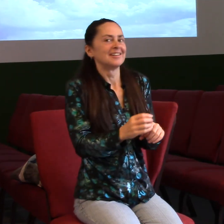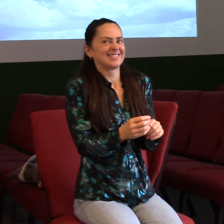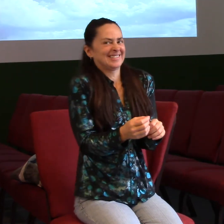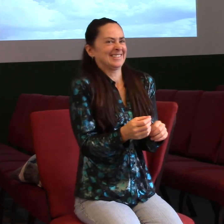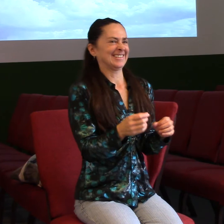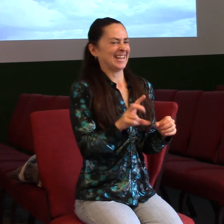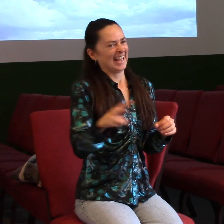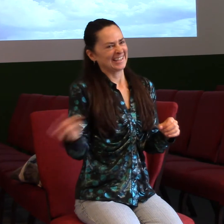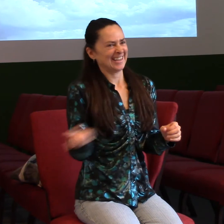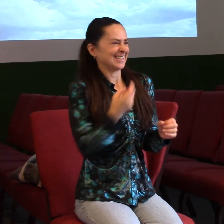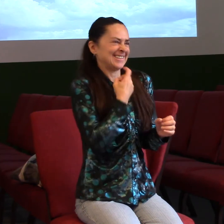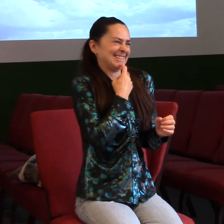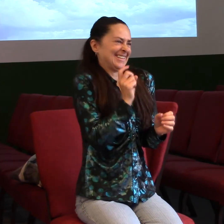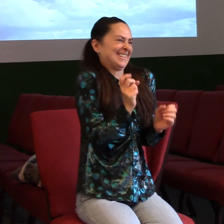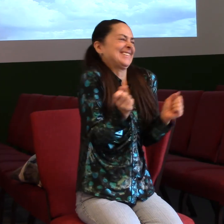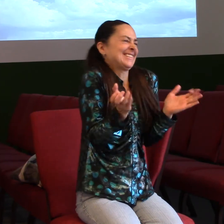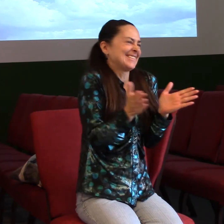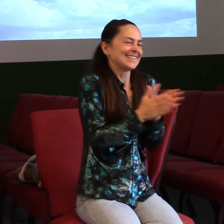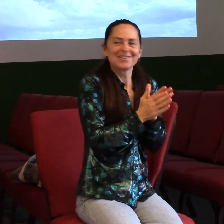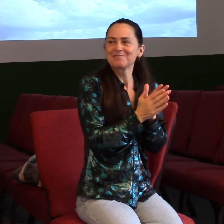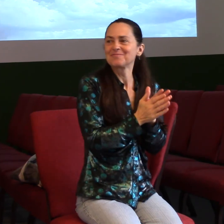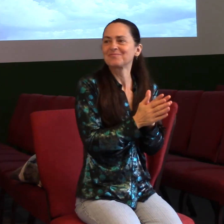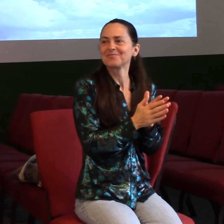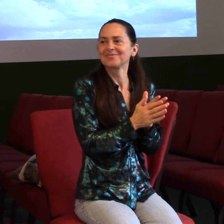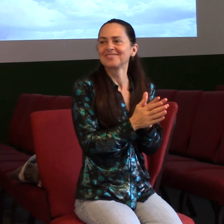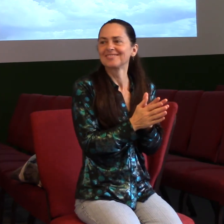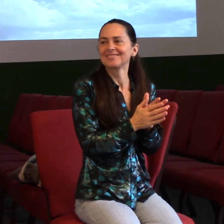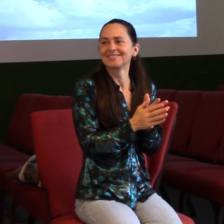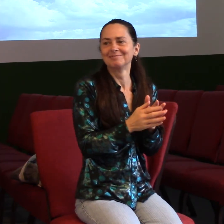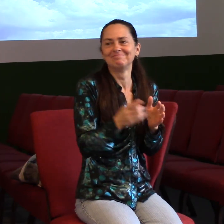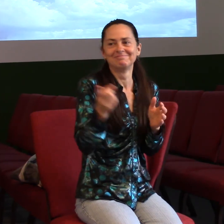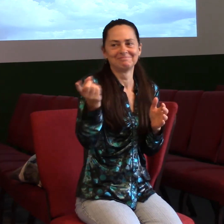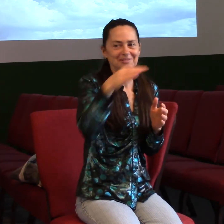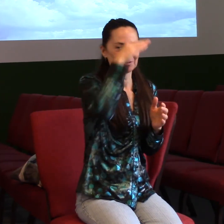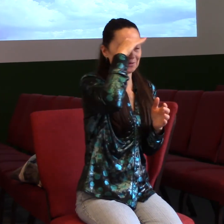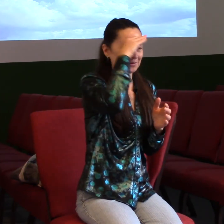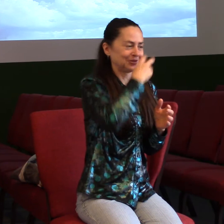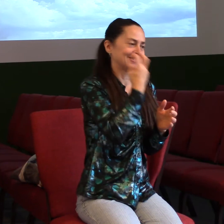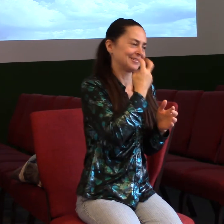Ale zase na druhou stranu ti děkuju, protože ty se smějš s mým vtipům vždycky. I když ostatní ne, jo.